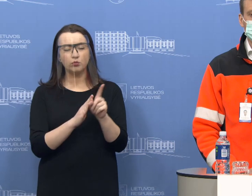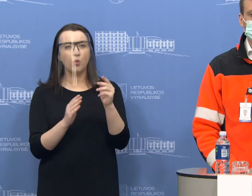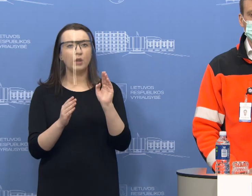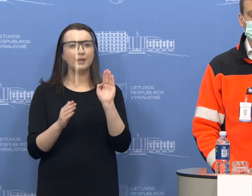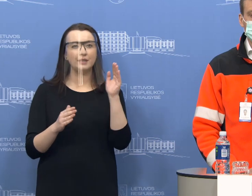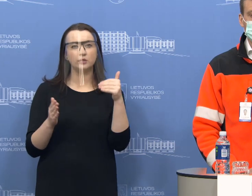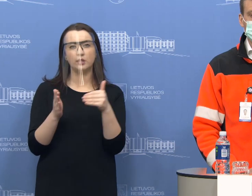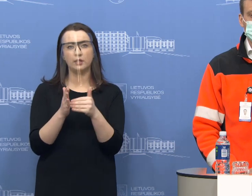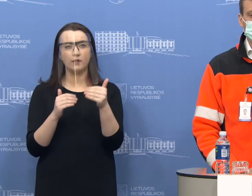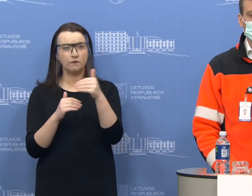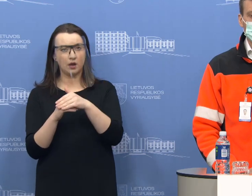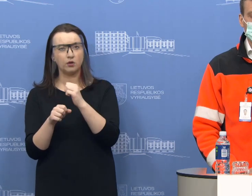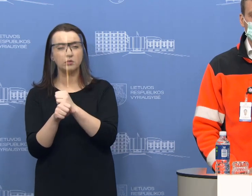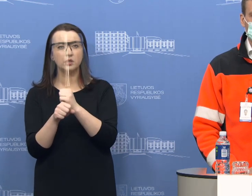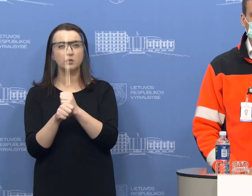užpildimas?